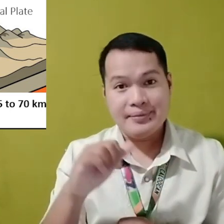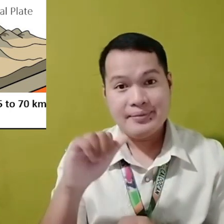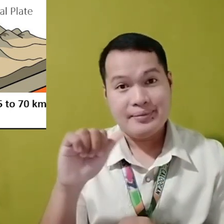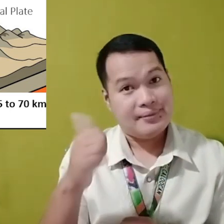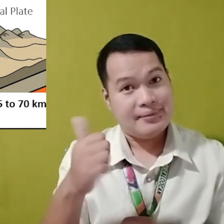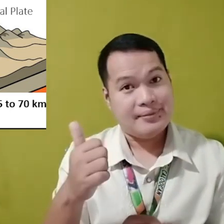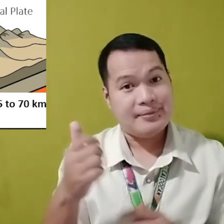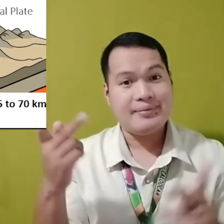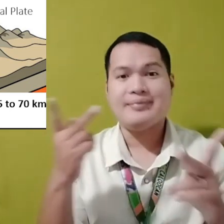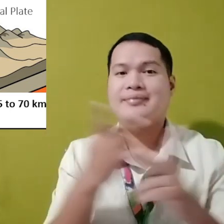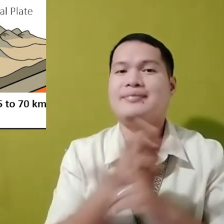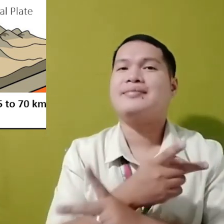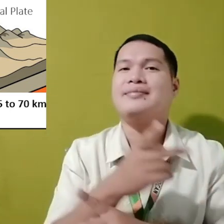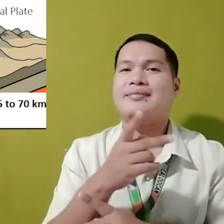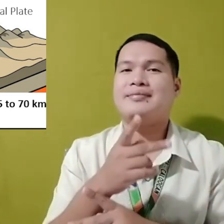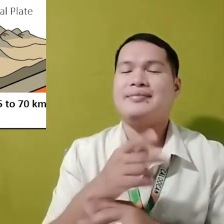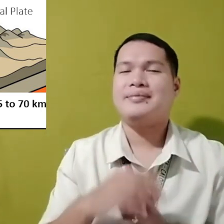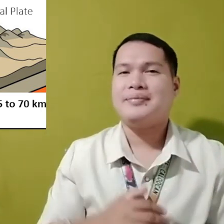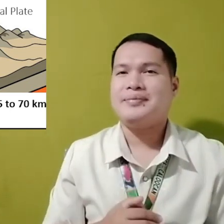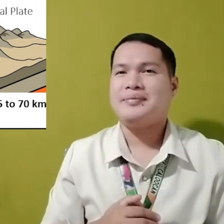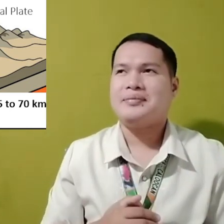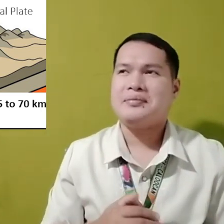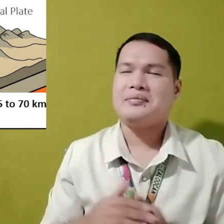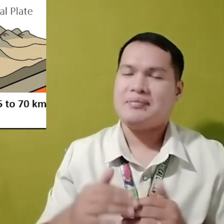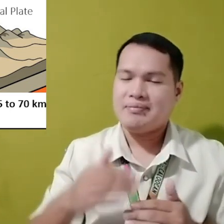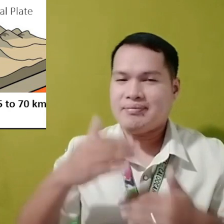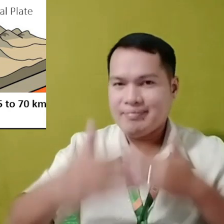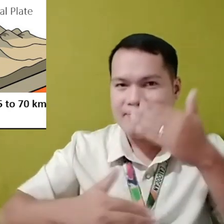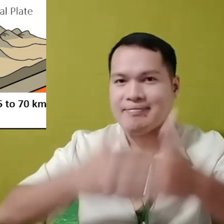I-times natin sa 10 At ganun ka kapal